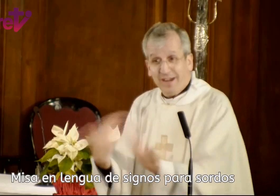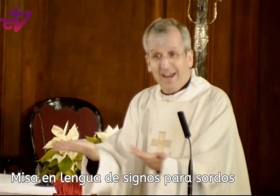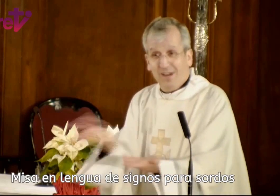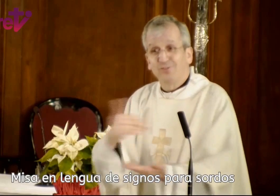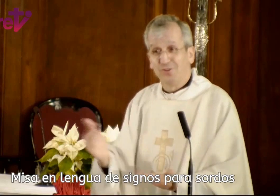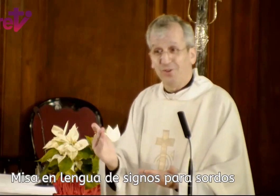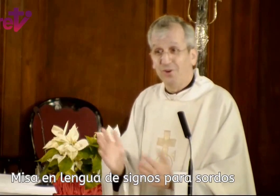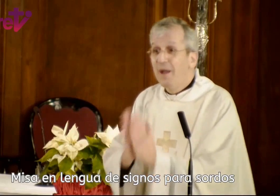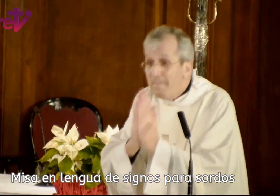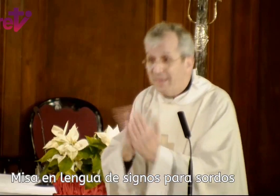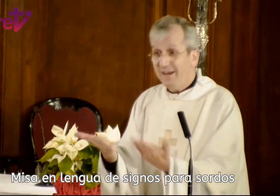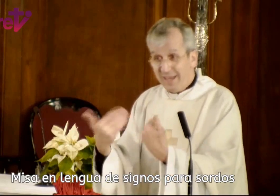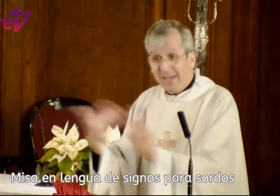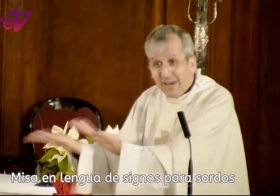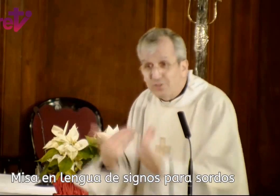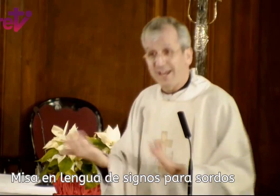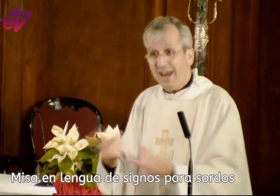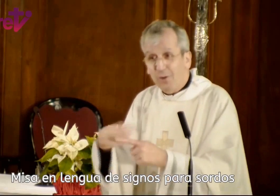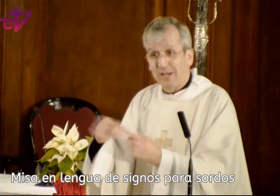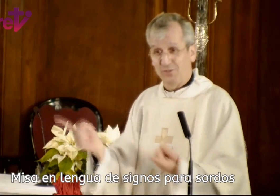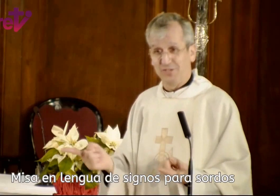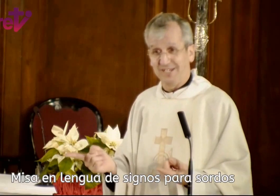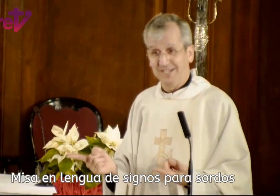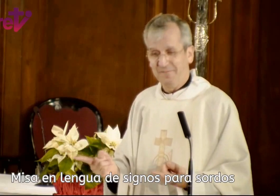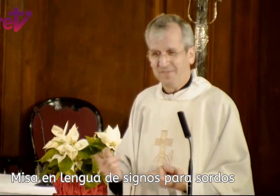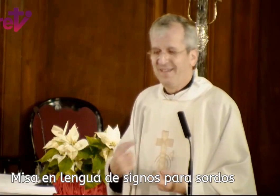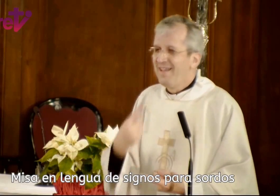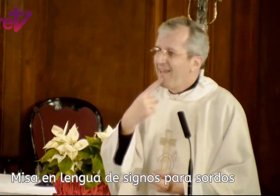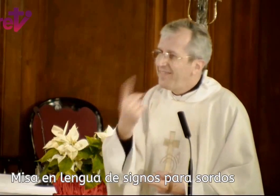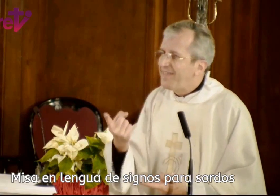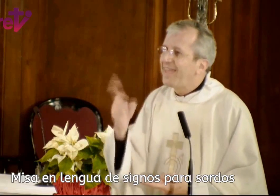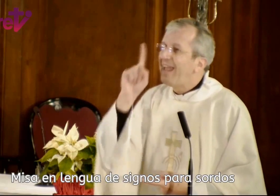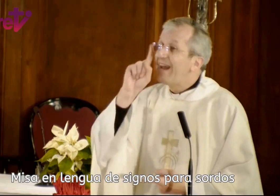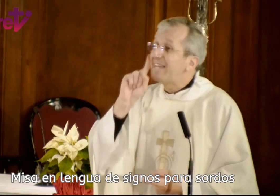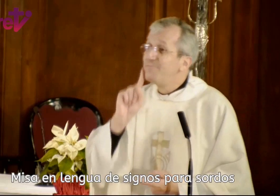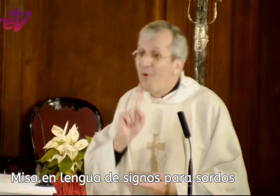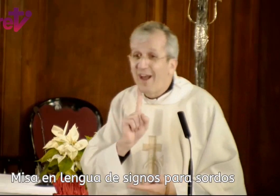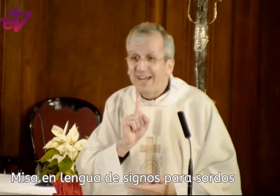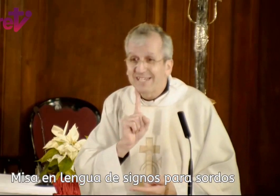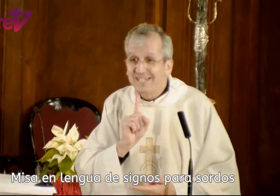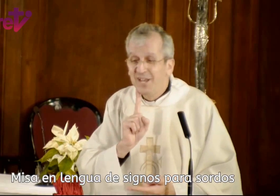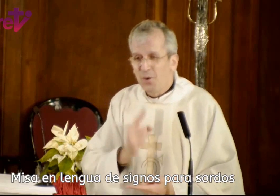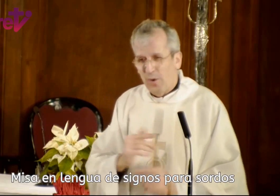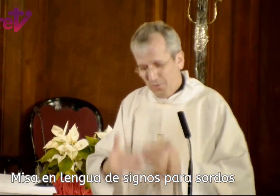regalárnoslo todo, pedirle que nos regale algunas cosas. Dicen que las monjas, cuando